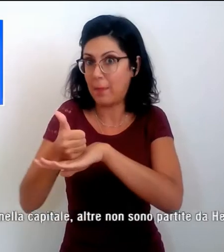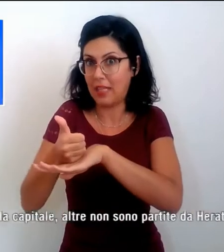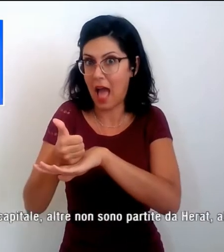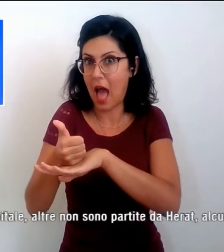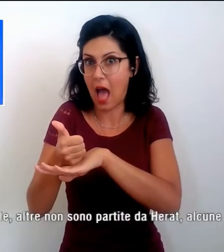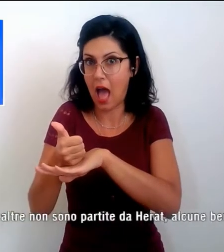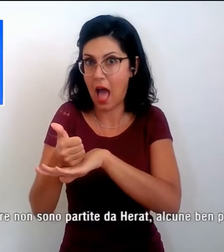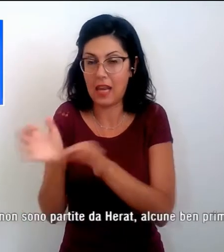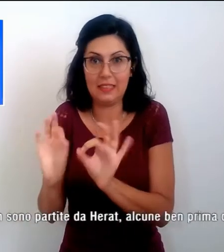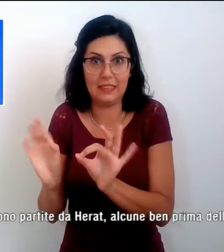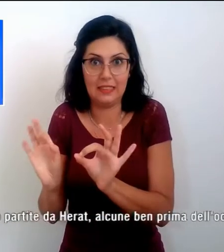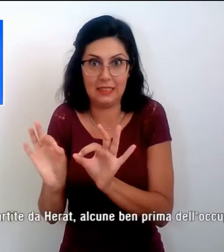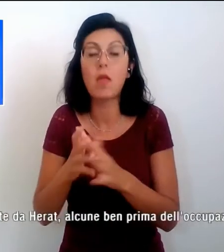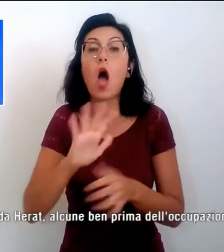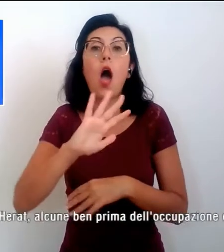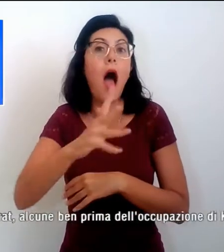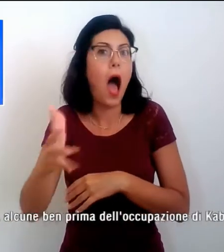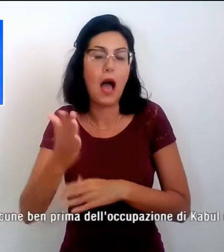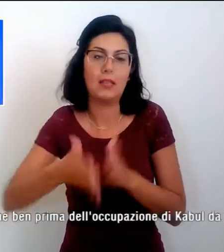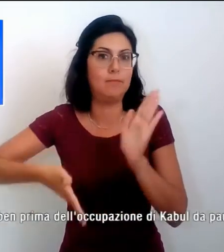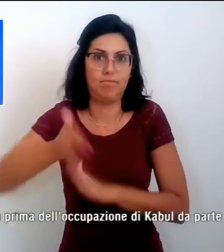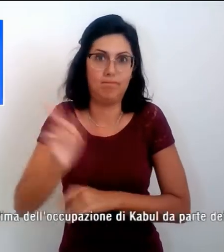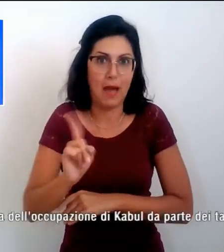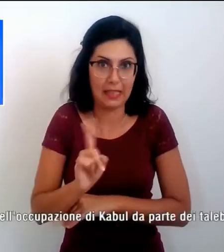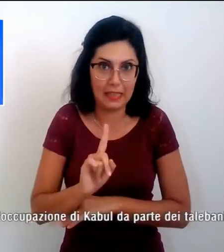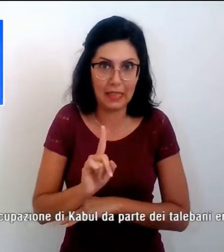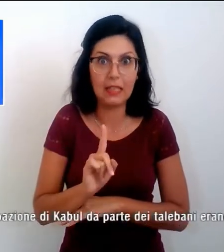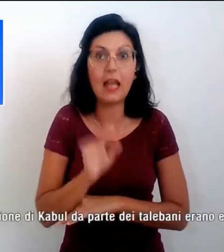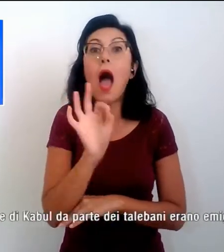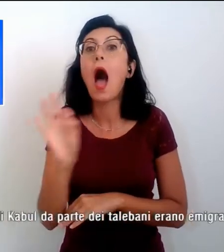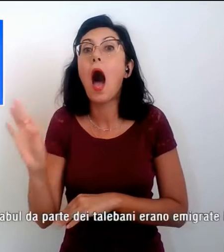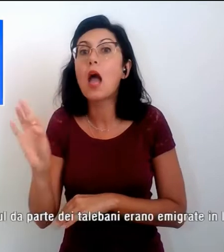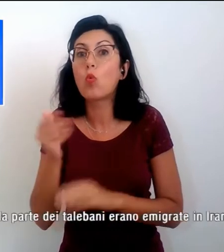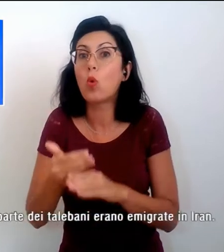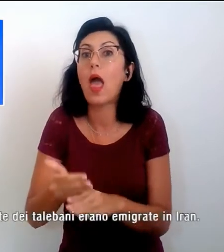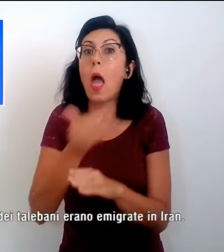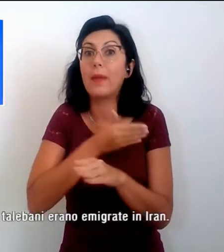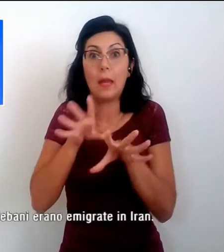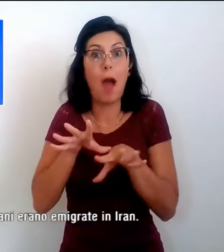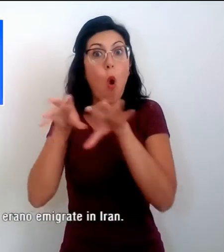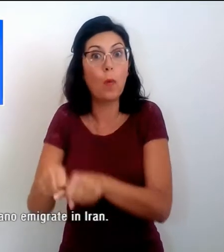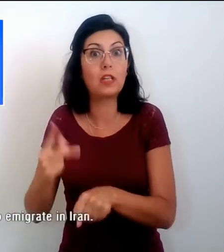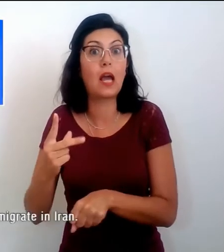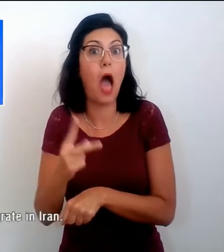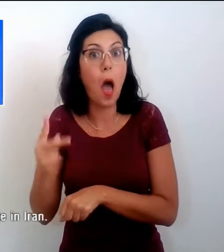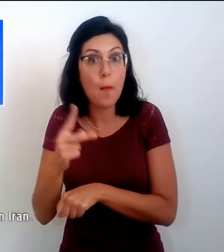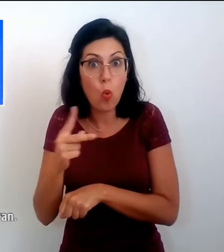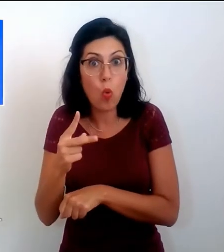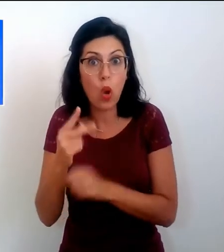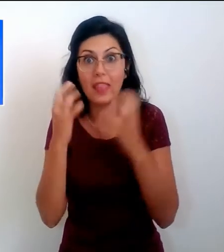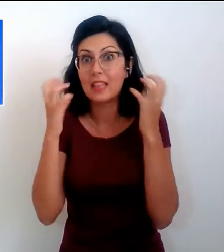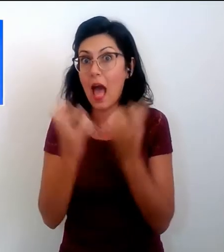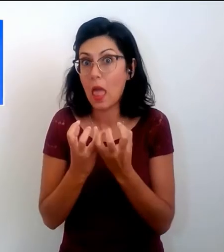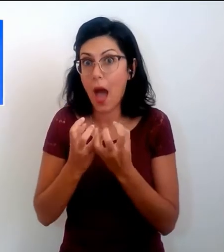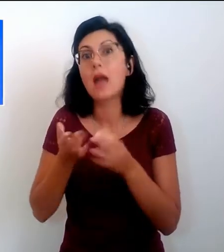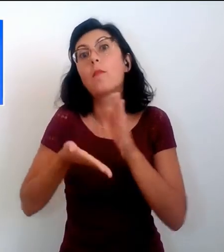altre non sono partite da Herat. Alcune, ben prima dell'occupazione di Kabul, da parte dei talebani erano migrate in